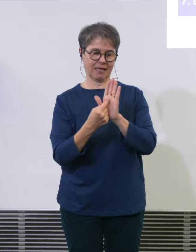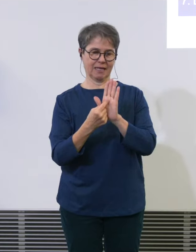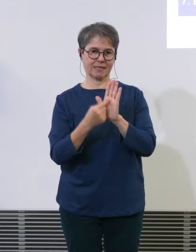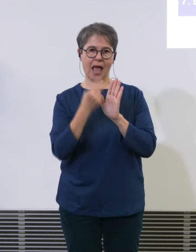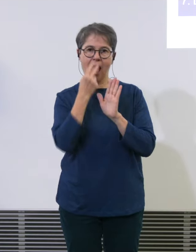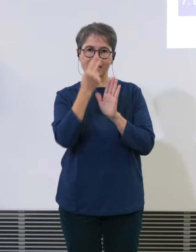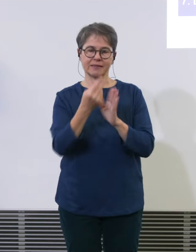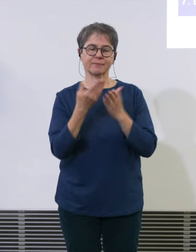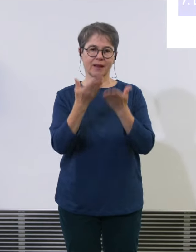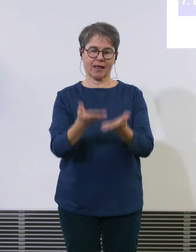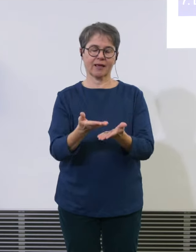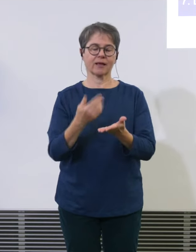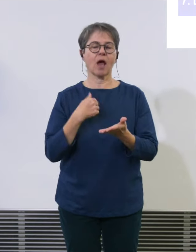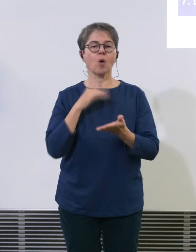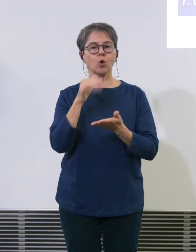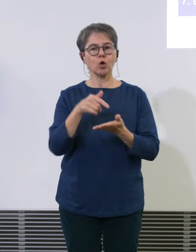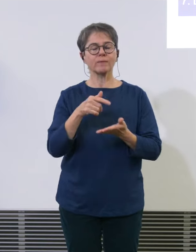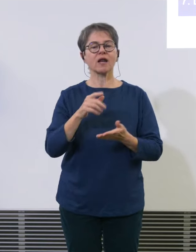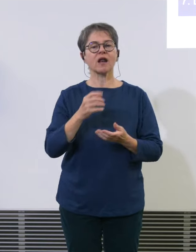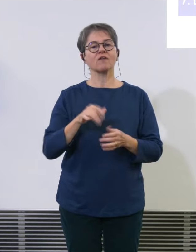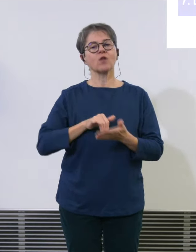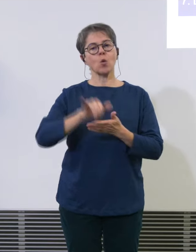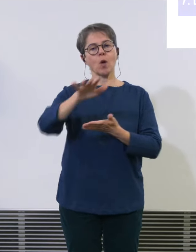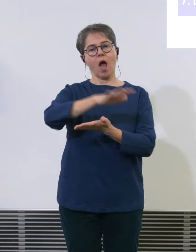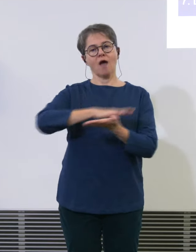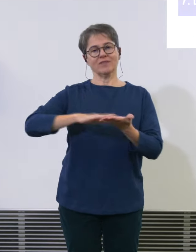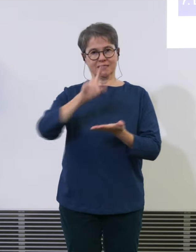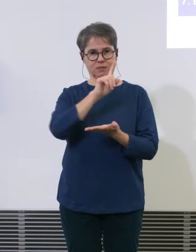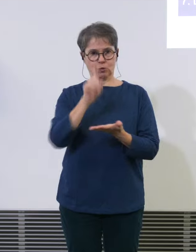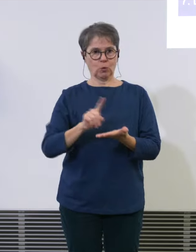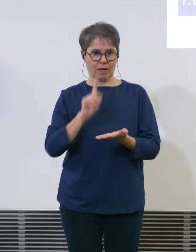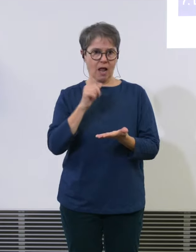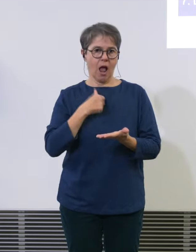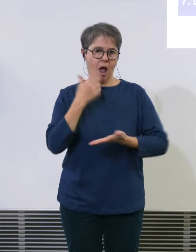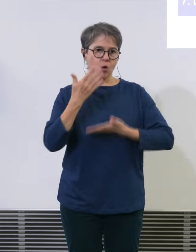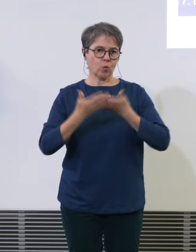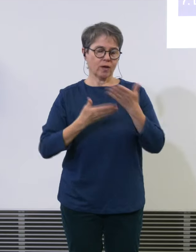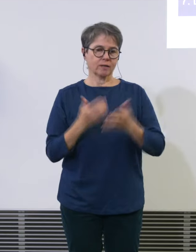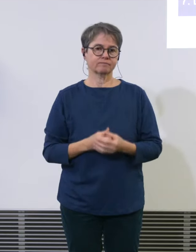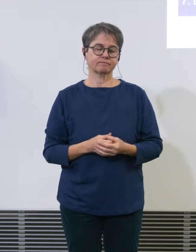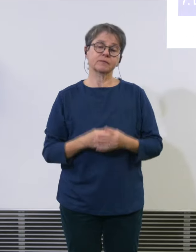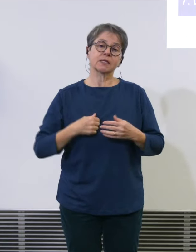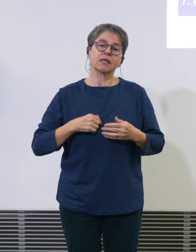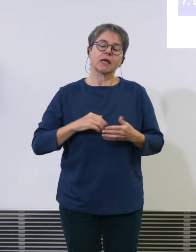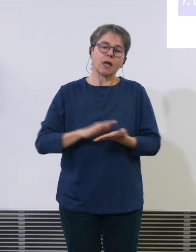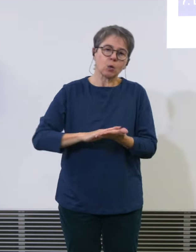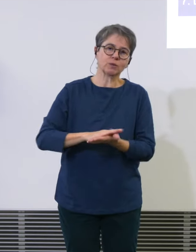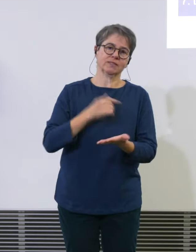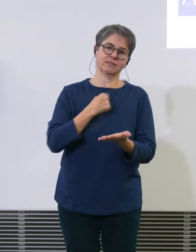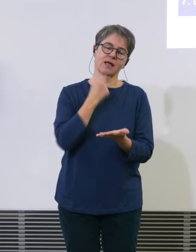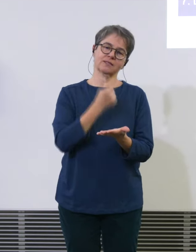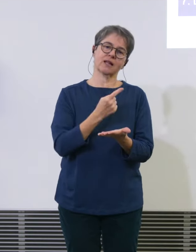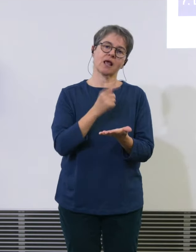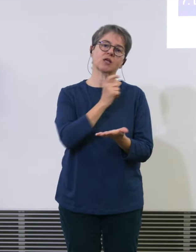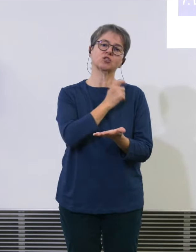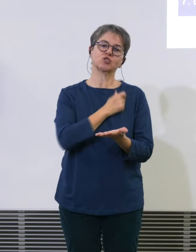des Flughafen Zürich werde ich auch noch darauf zu sprechen kommen. Grundsätzlich kann ich sagen die Swiss hat finanziell sehr ein erfolgreiches 2023